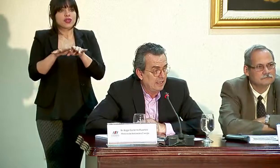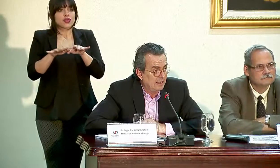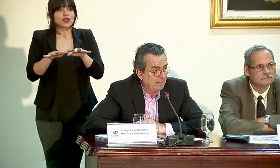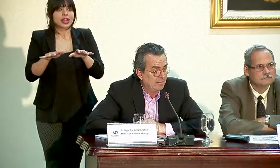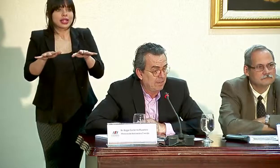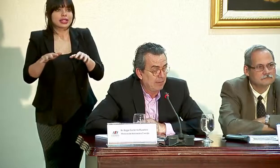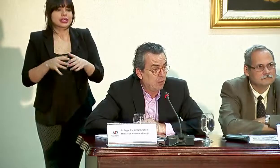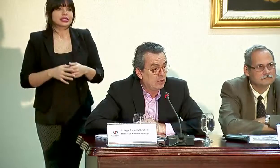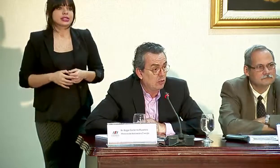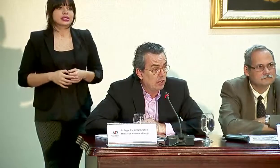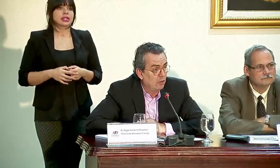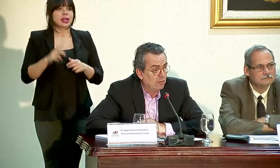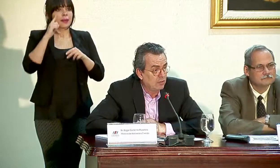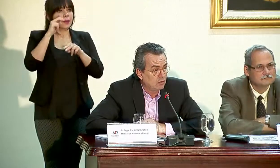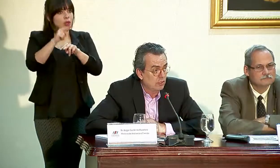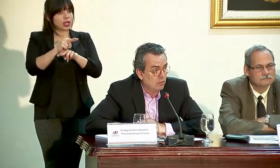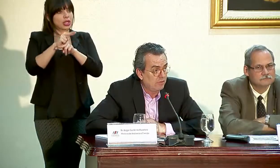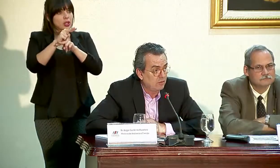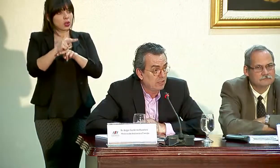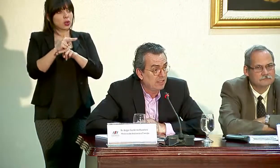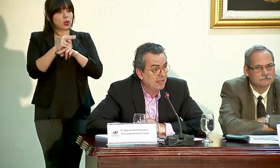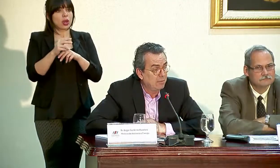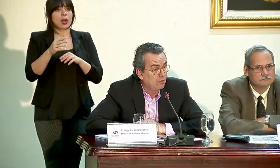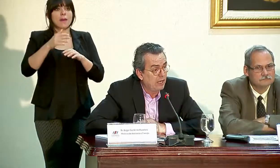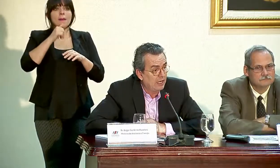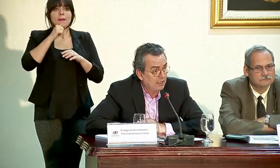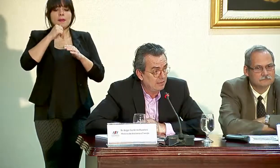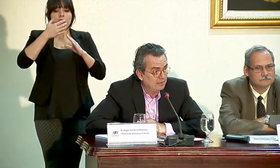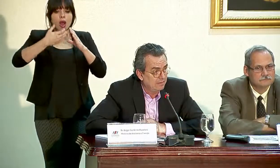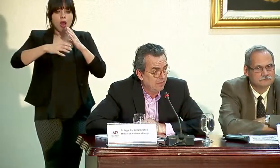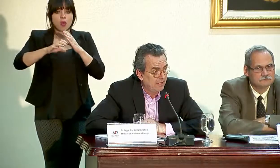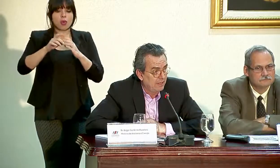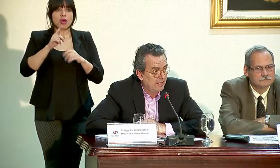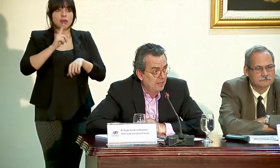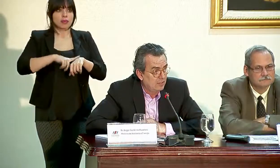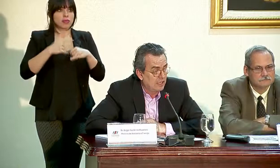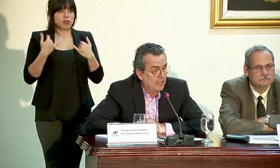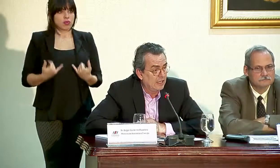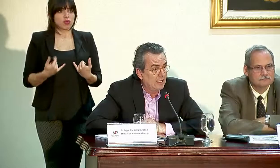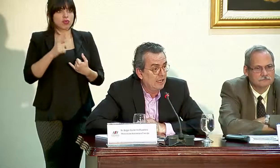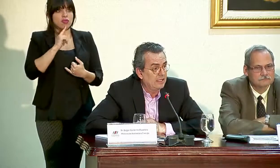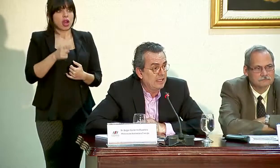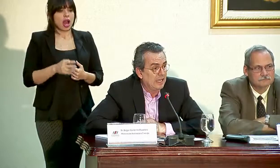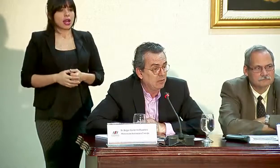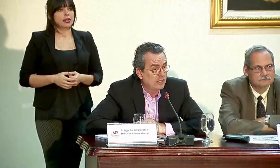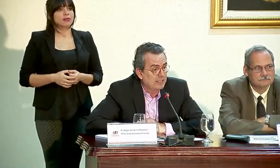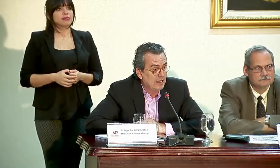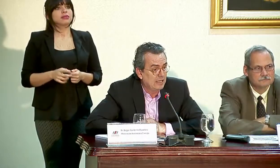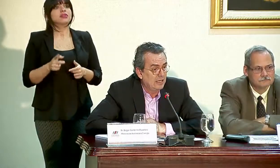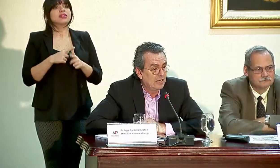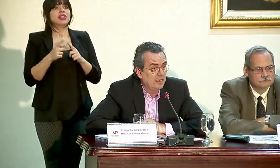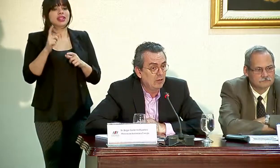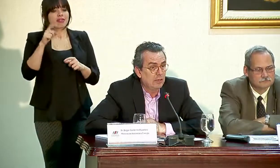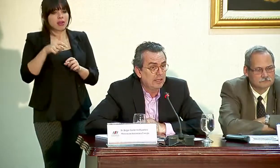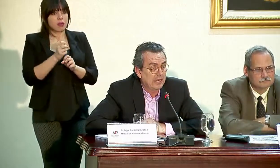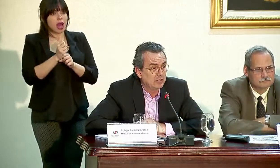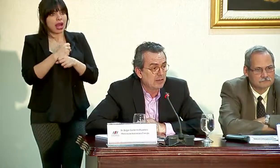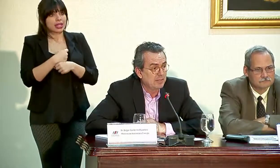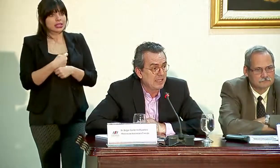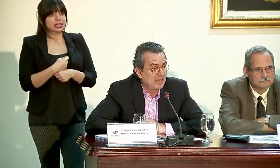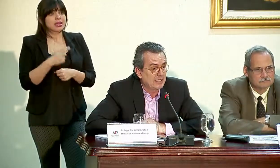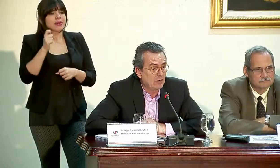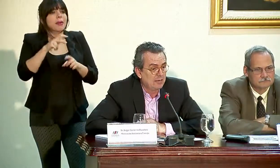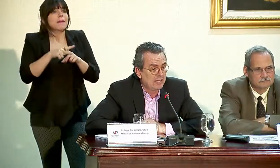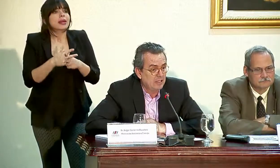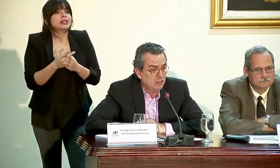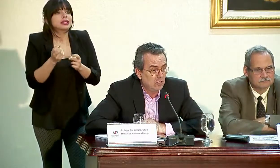monitoreo de los mantos acuíferos en tiempo real. O sea, tenemos que hacer, tenemos